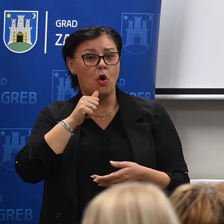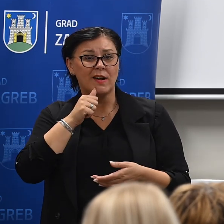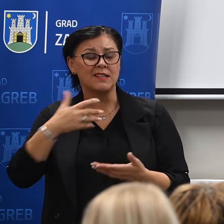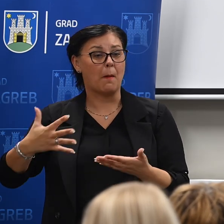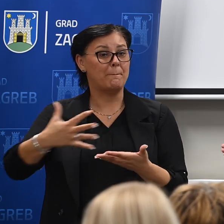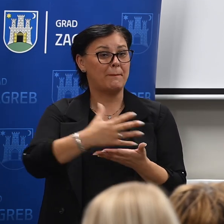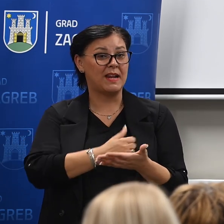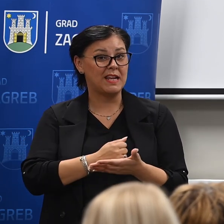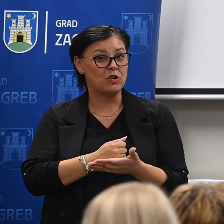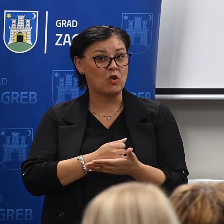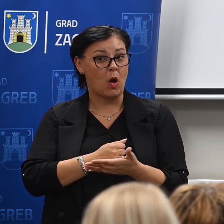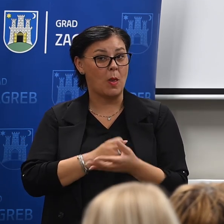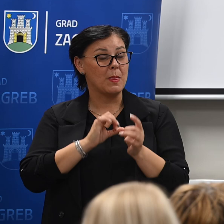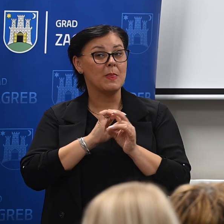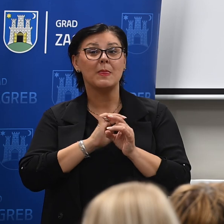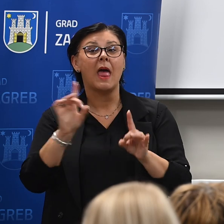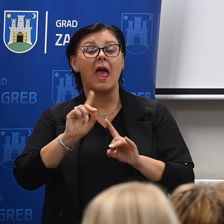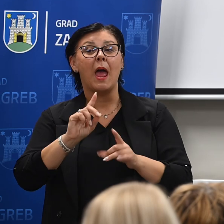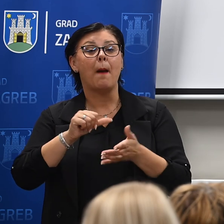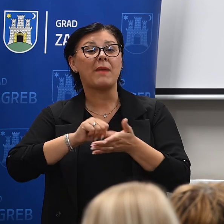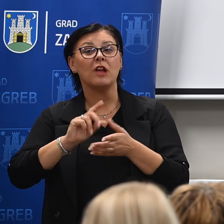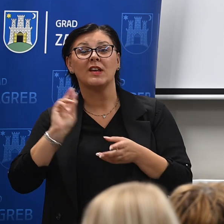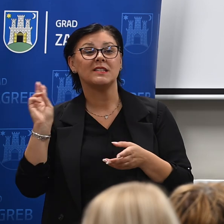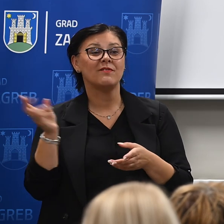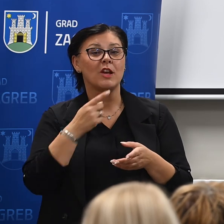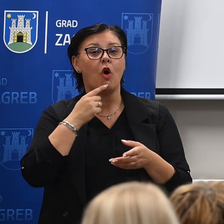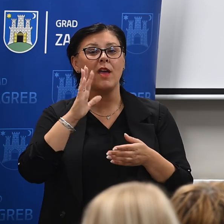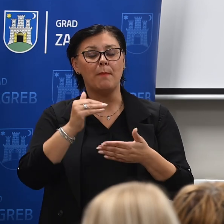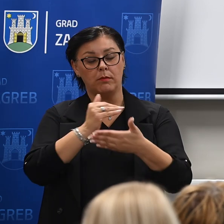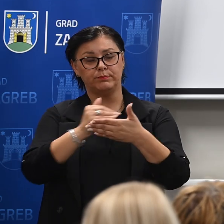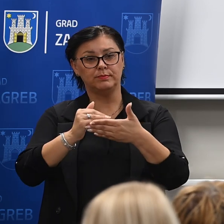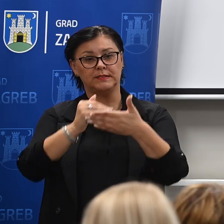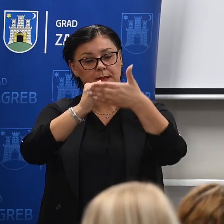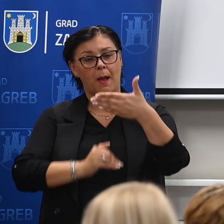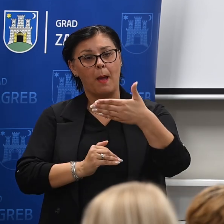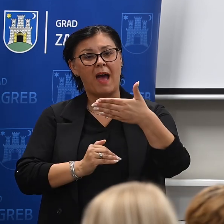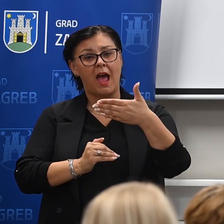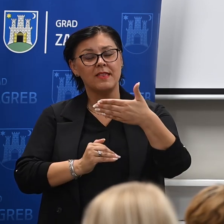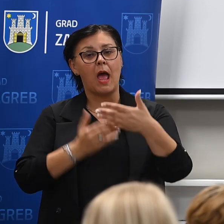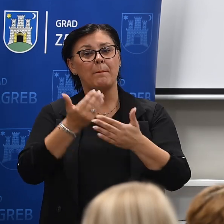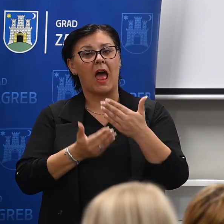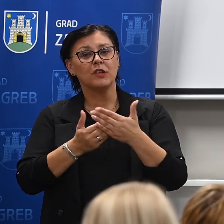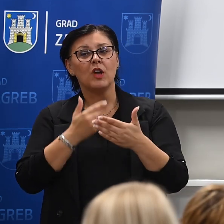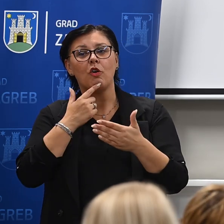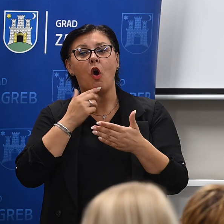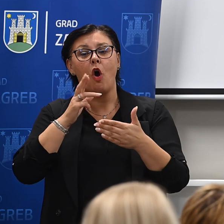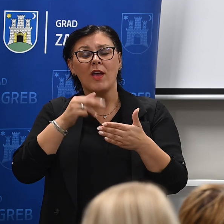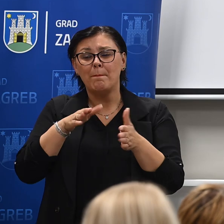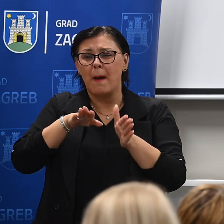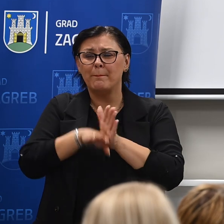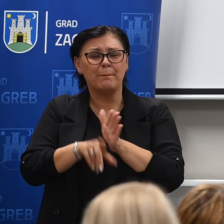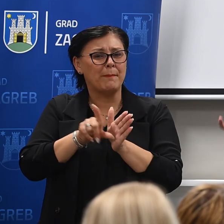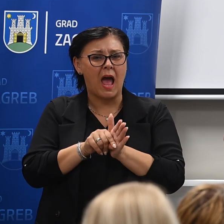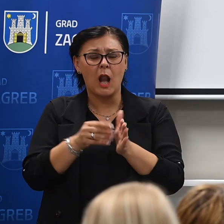dohodak uopće ne plaćaju svi koji imaju ispod medijalne plaće. Znači polovica onih sa najmanjim plaćama uopće ne plaća niti porez na